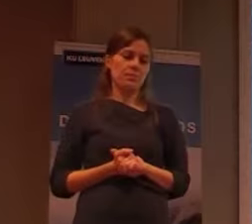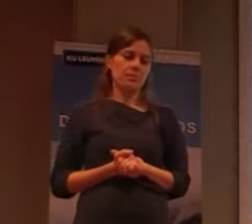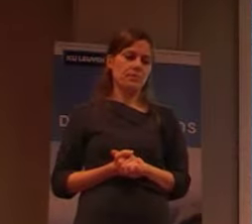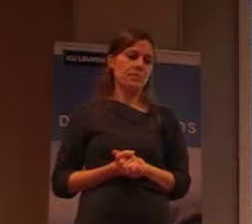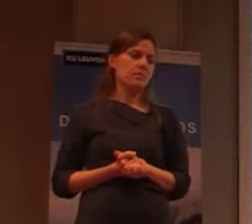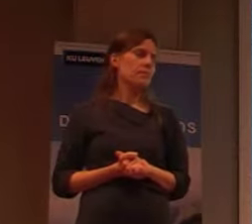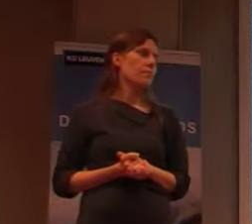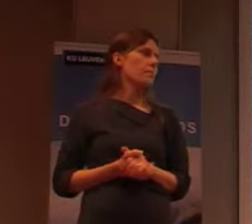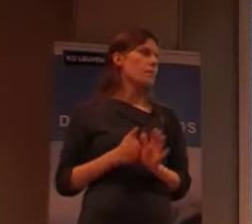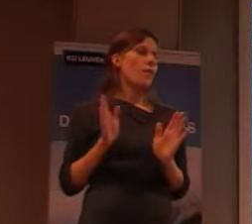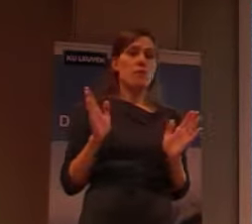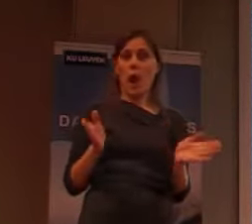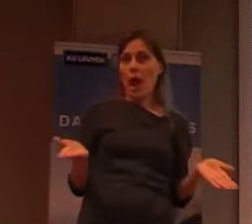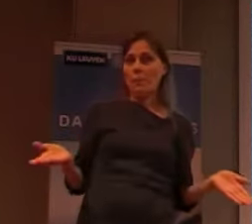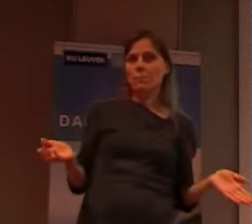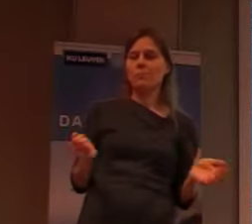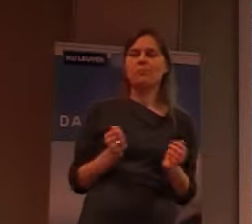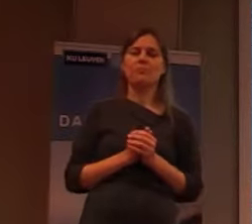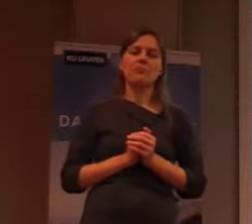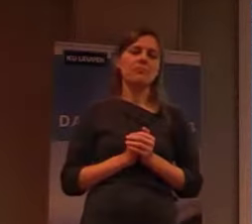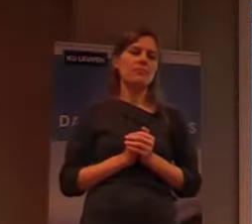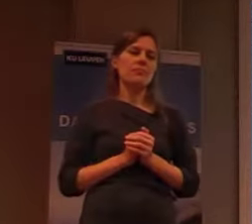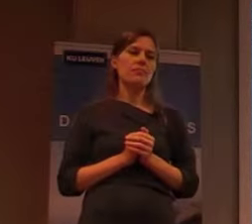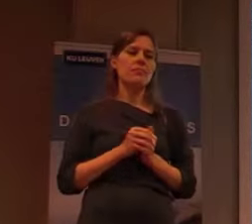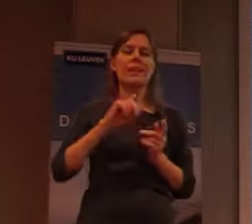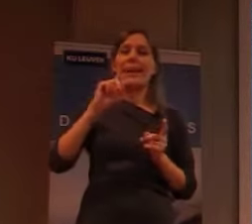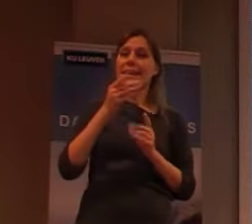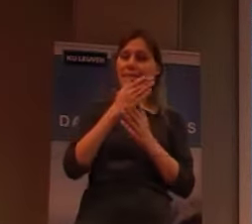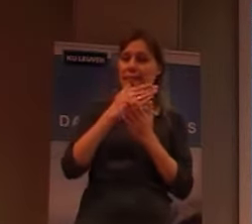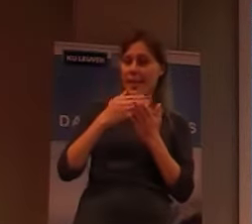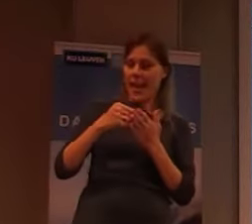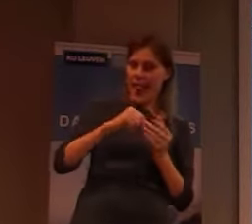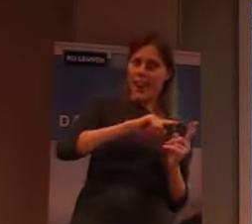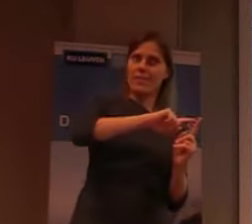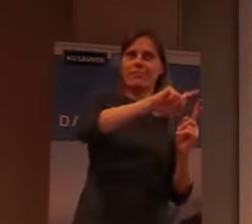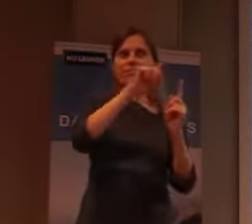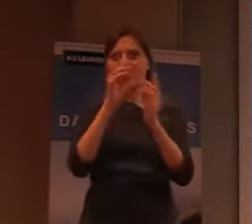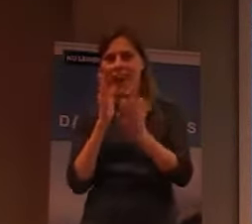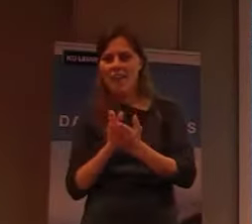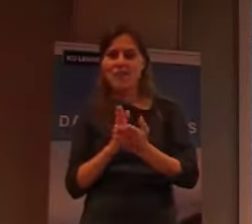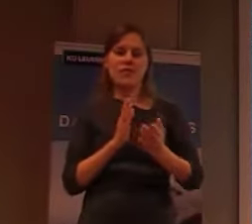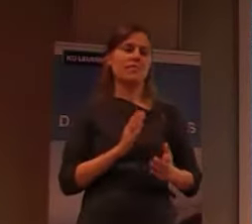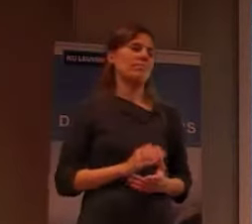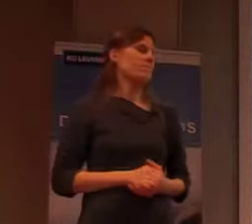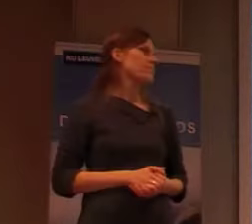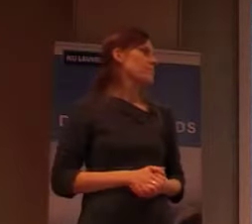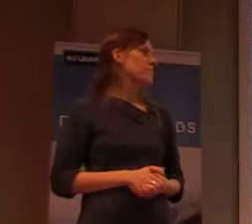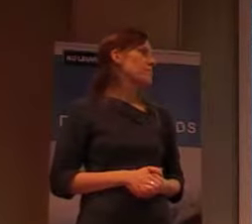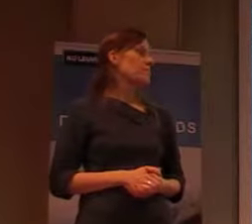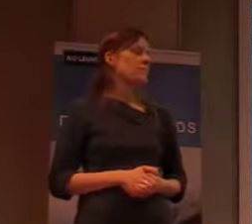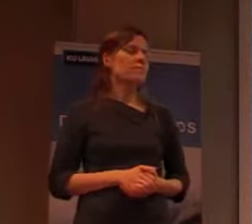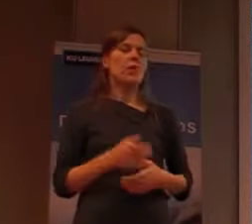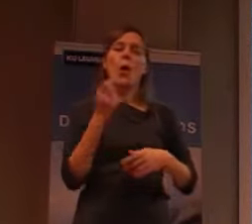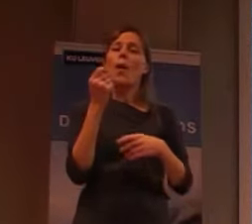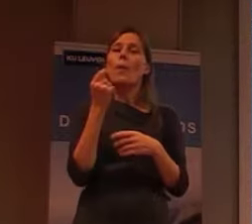Voila, daarmee ben ik eigenlijk, doorheen, mijn eerste deel. En, het eerste deel, bracht nu eigenlijk,